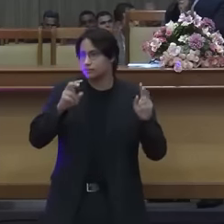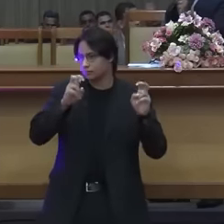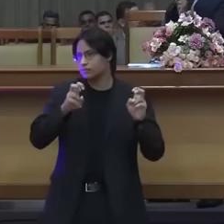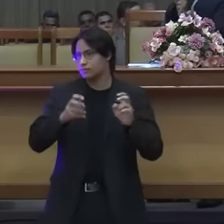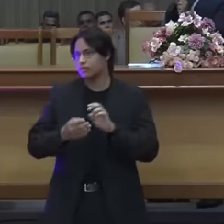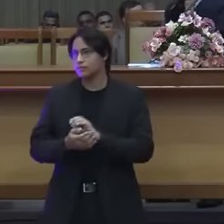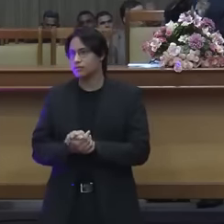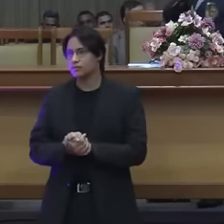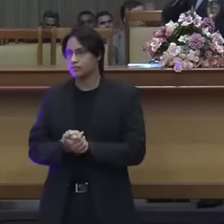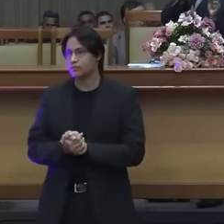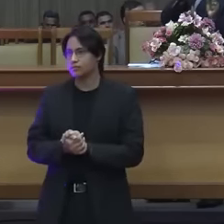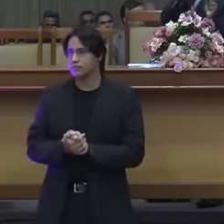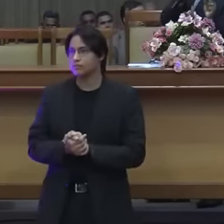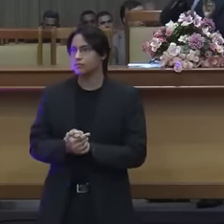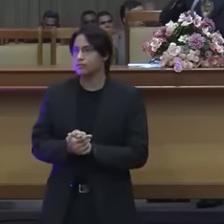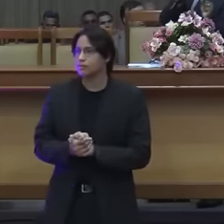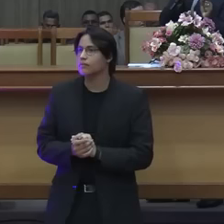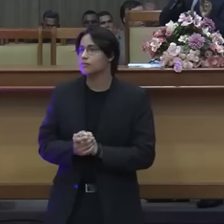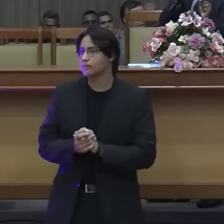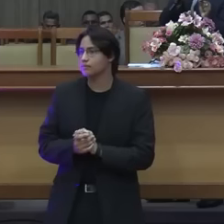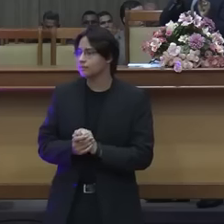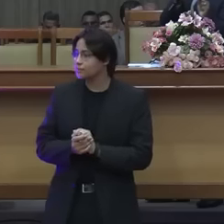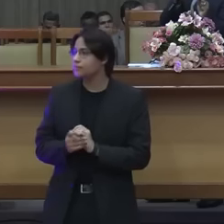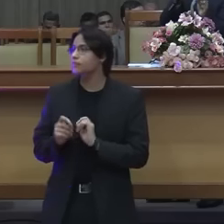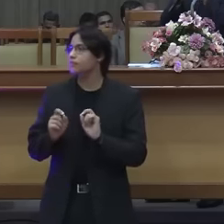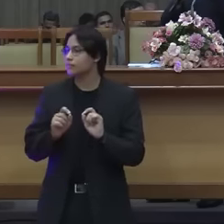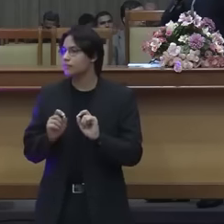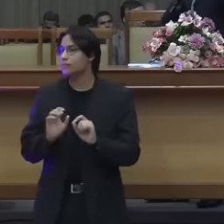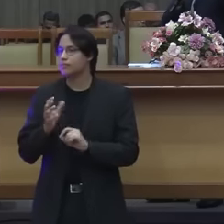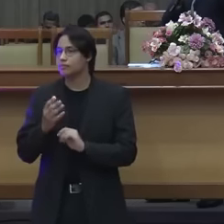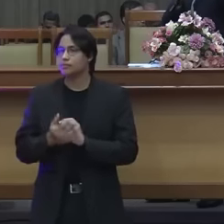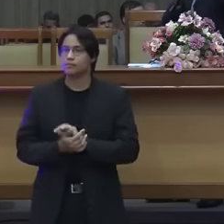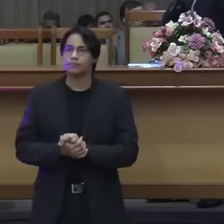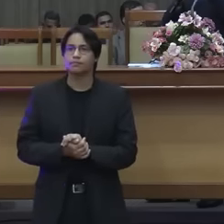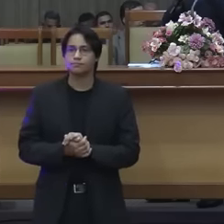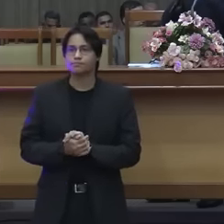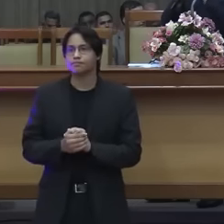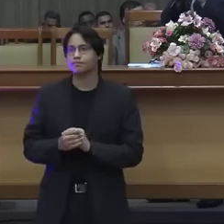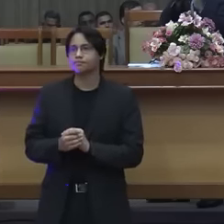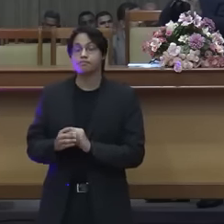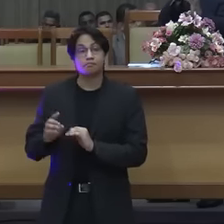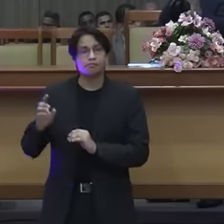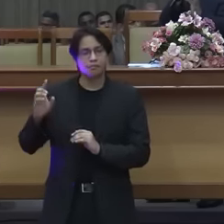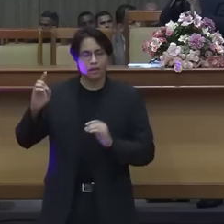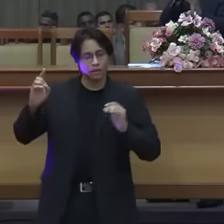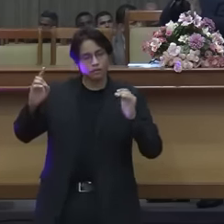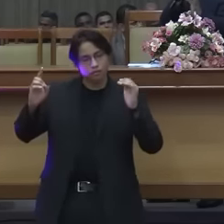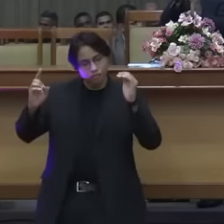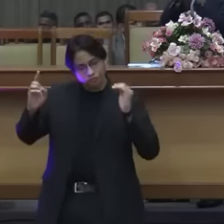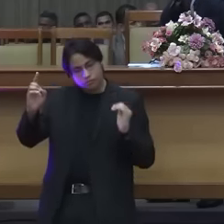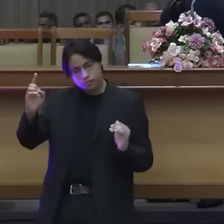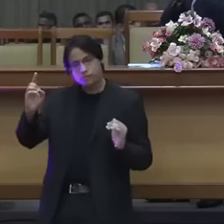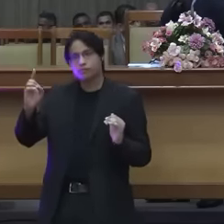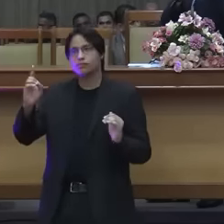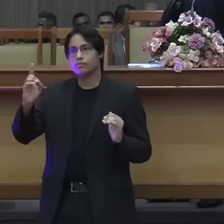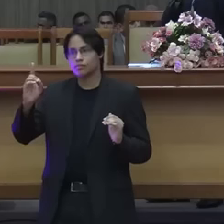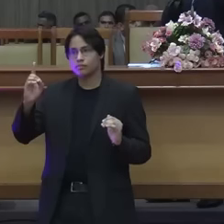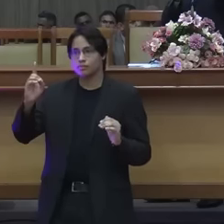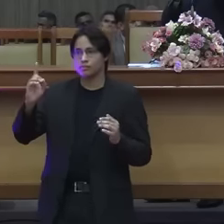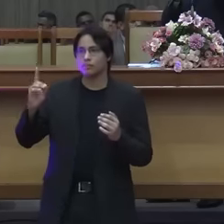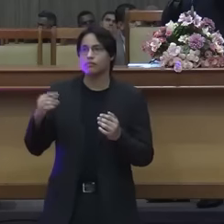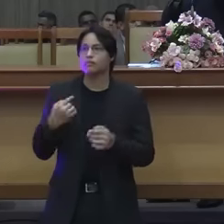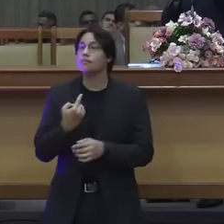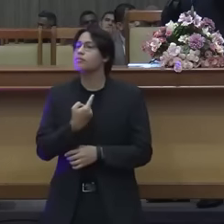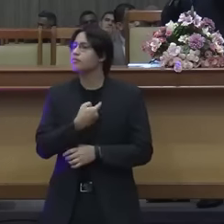menos, elas estão abaixo de Cristo e nós queremos